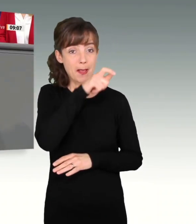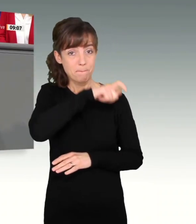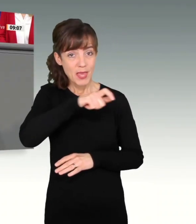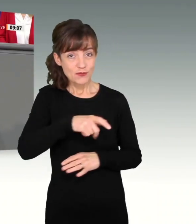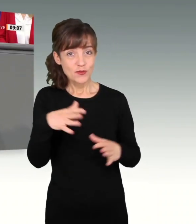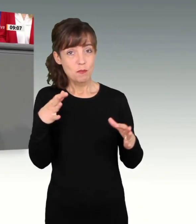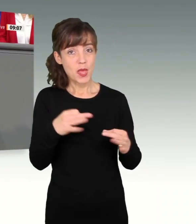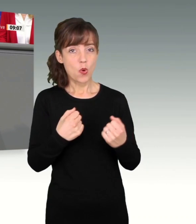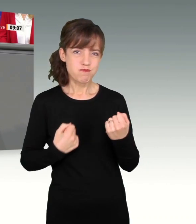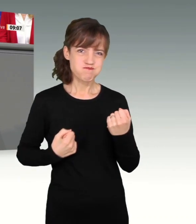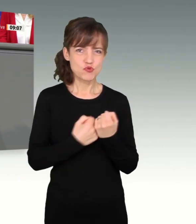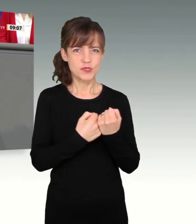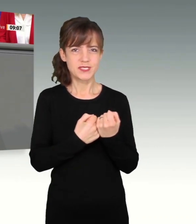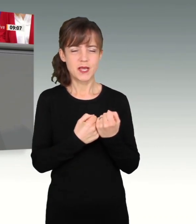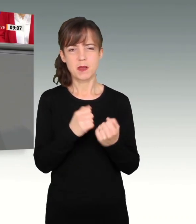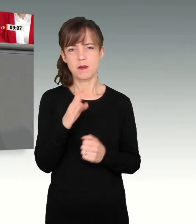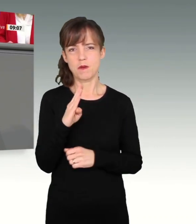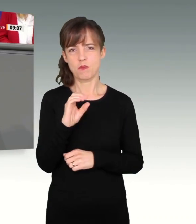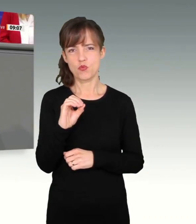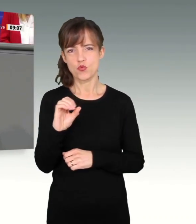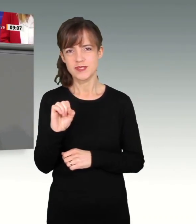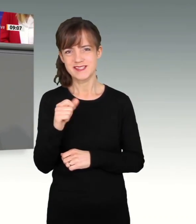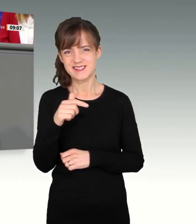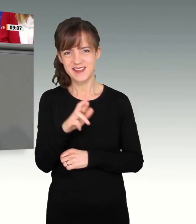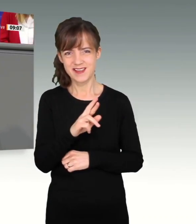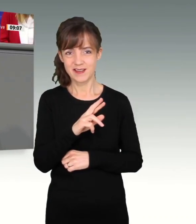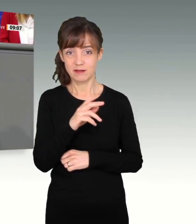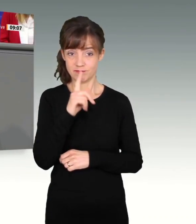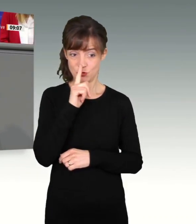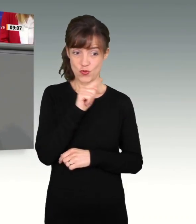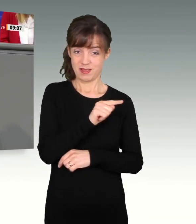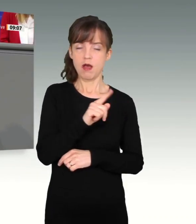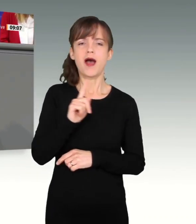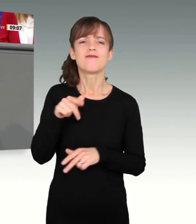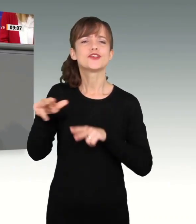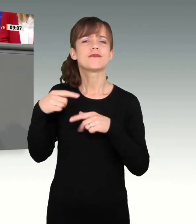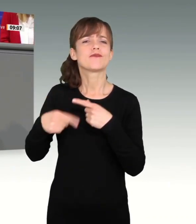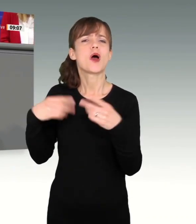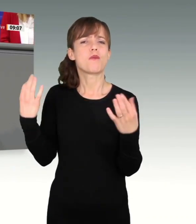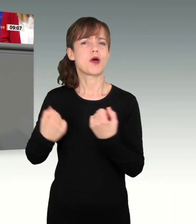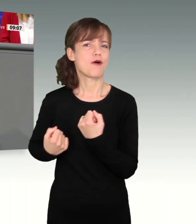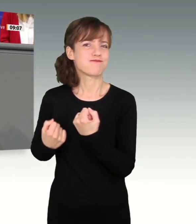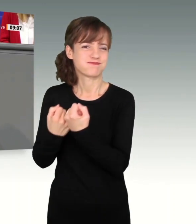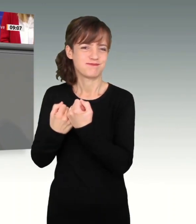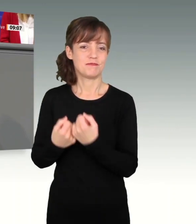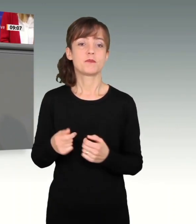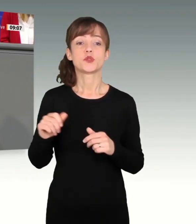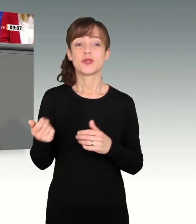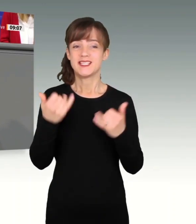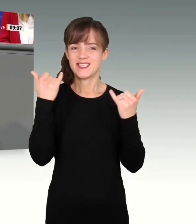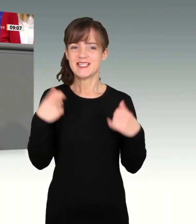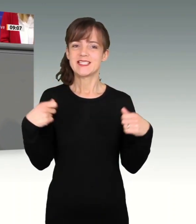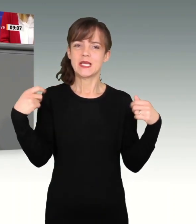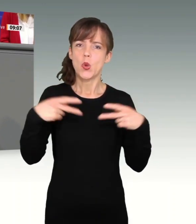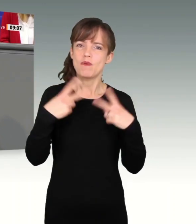Booster, auch die wirtschaftliche Entwicklung. Gerade jetzt sind öffentliche Investitionen und die Förderung Privater, die